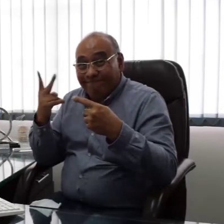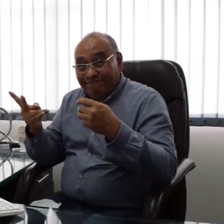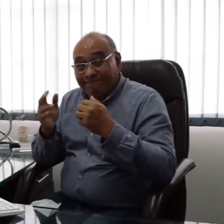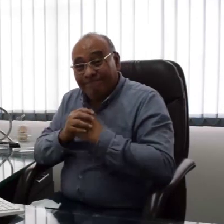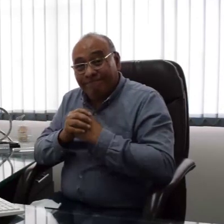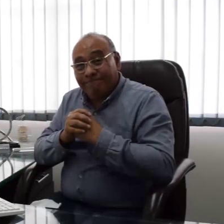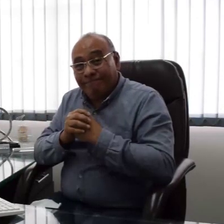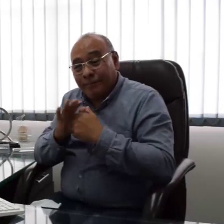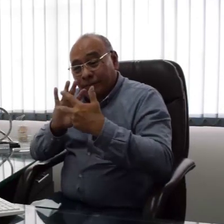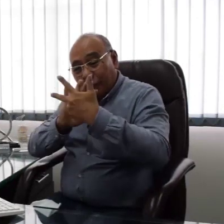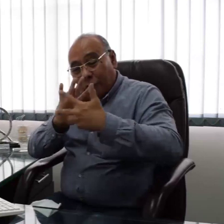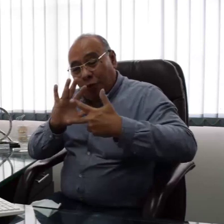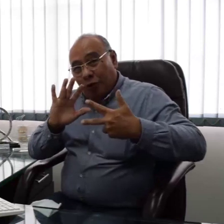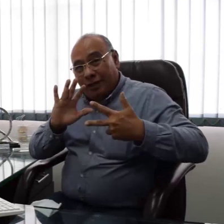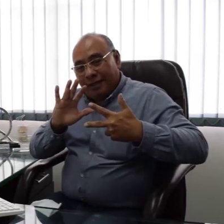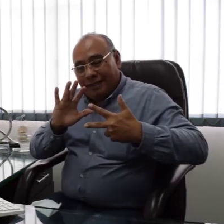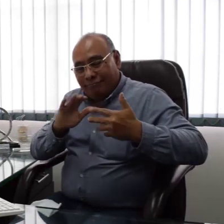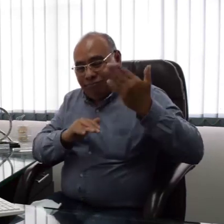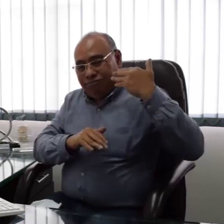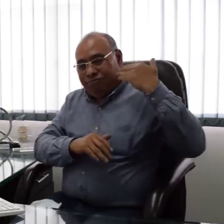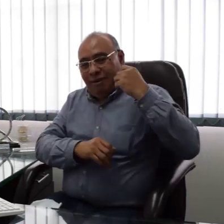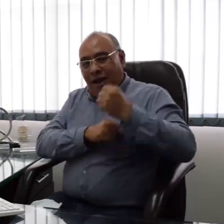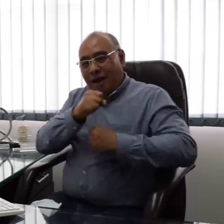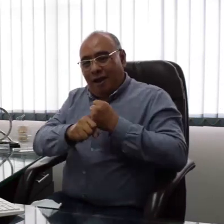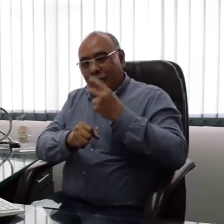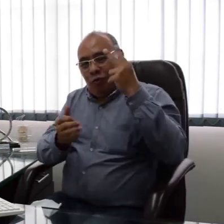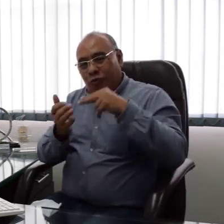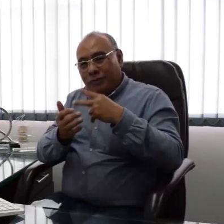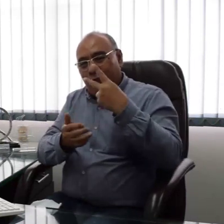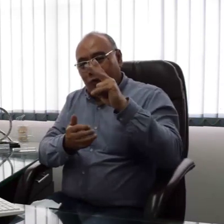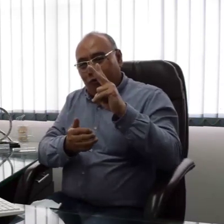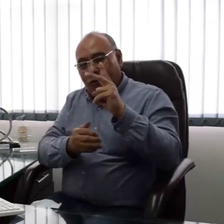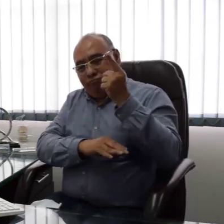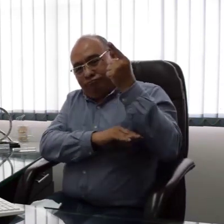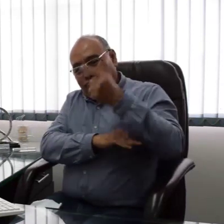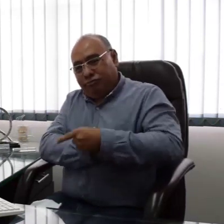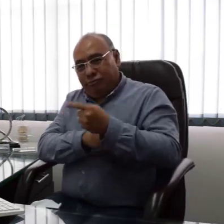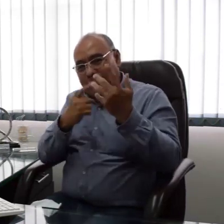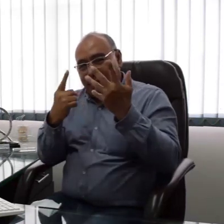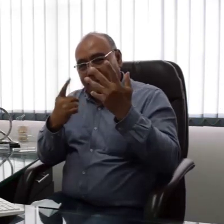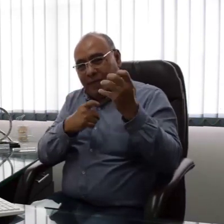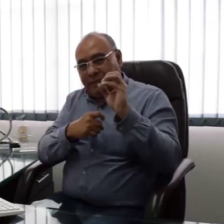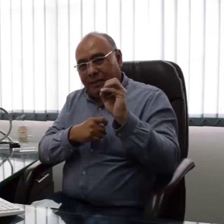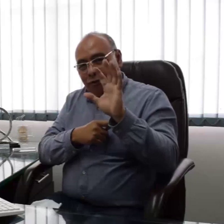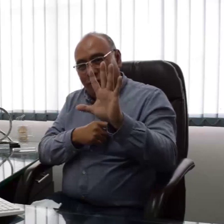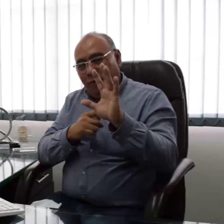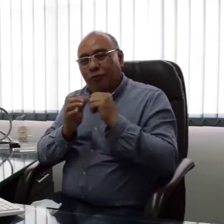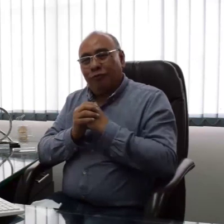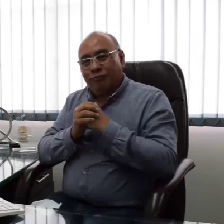¿Vieron? La Corte Constitucional en el año 2012, a través de la sentencia C-605,